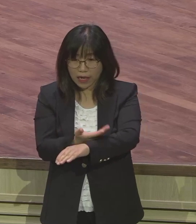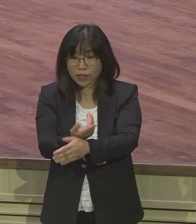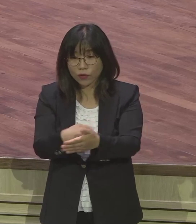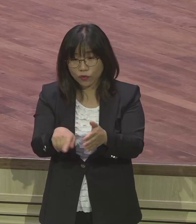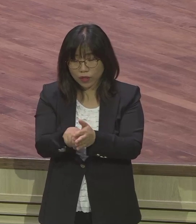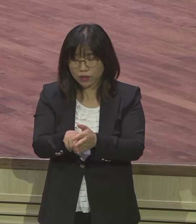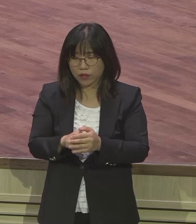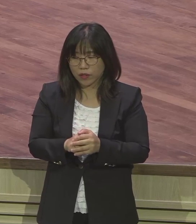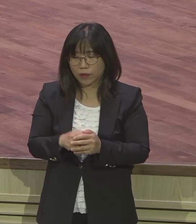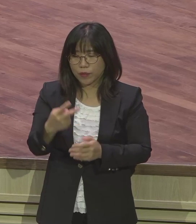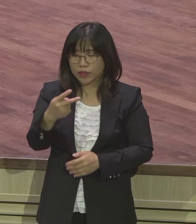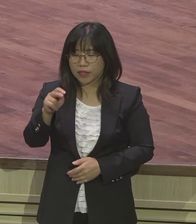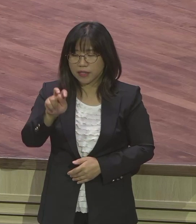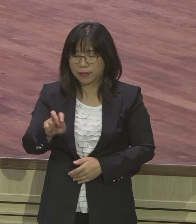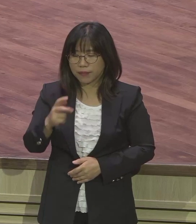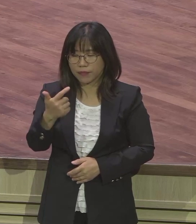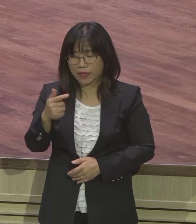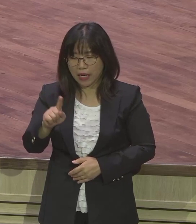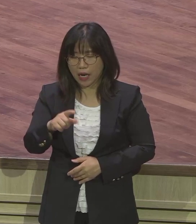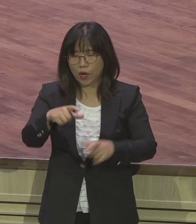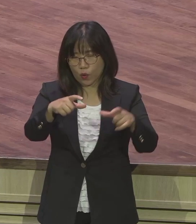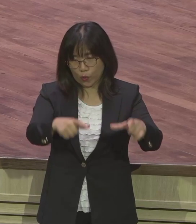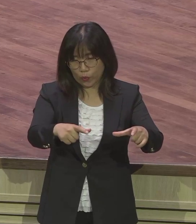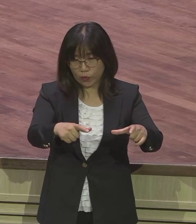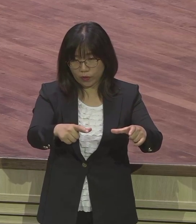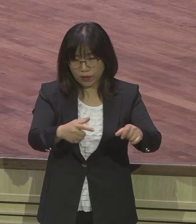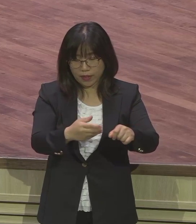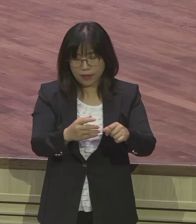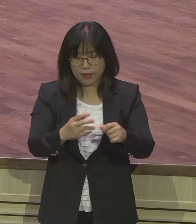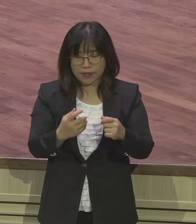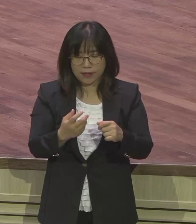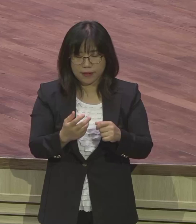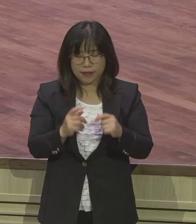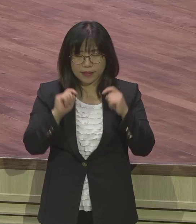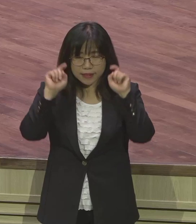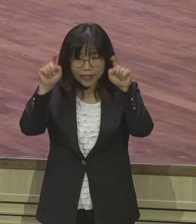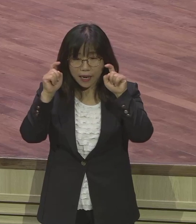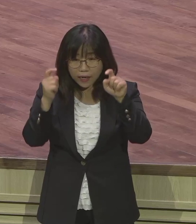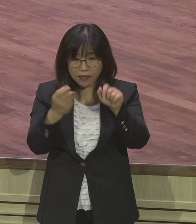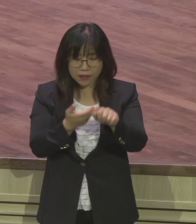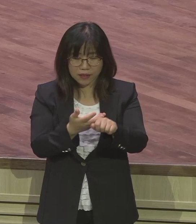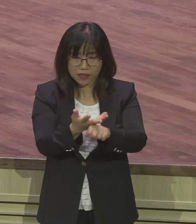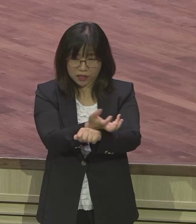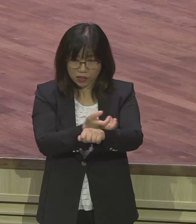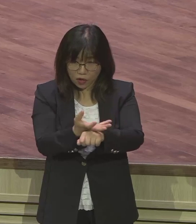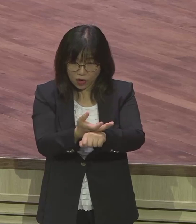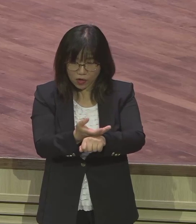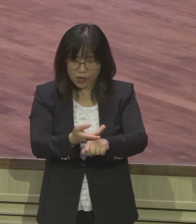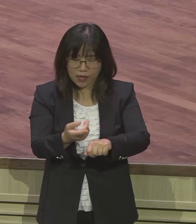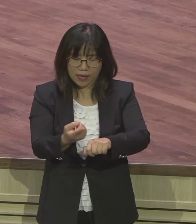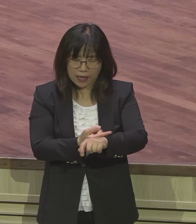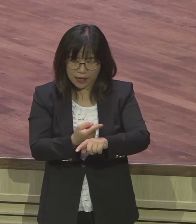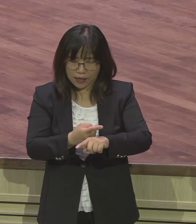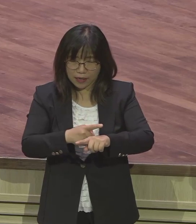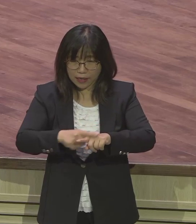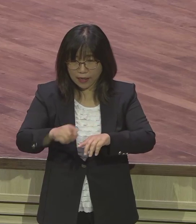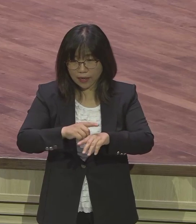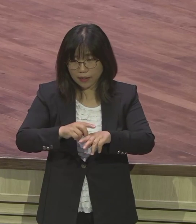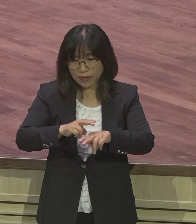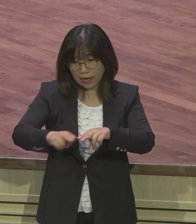양털 깎는 때를 정해놓고 그 기간 동안에 큰 잔치를 벌입니다 그 축제가